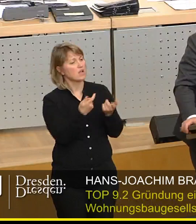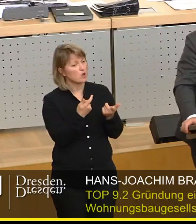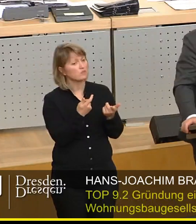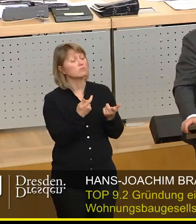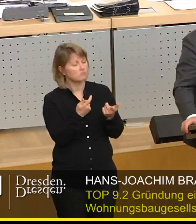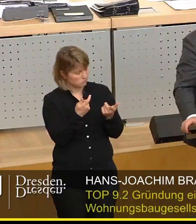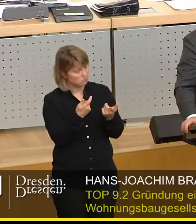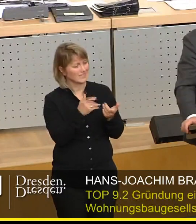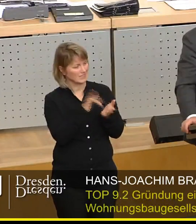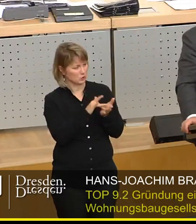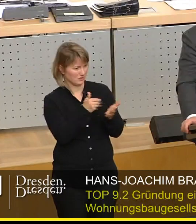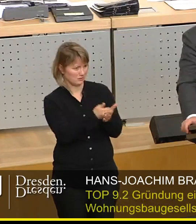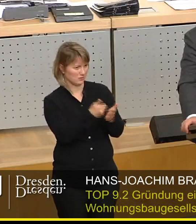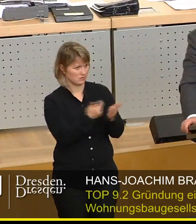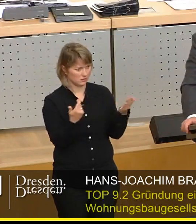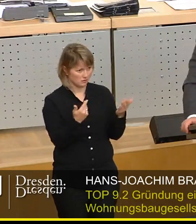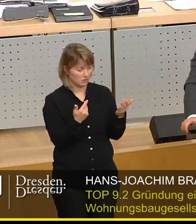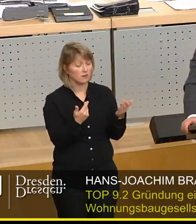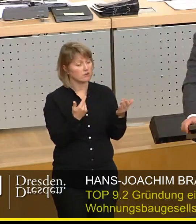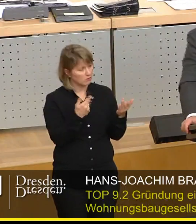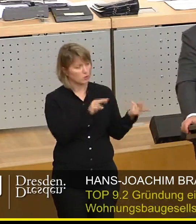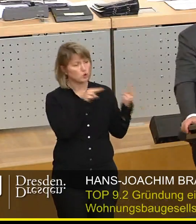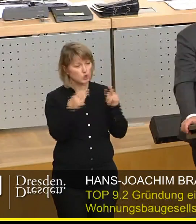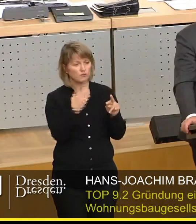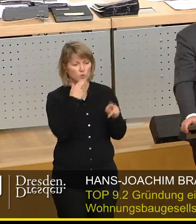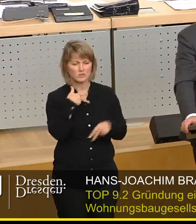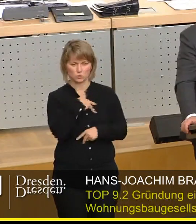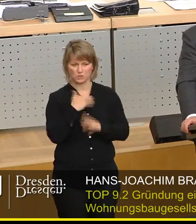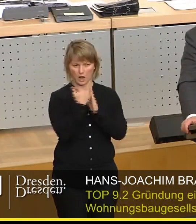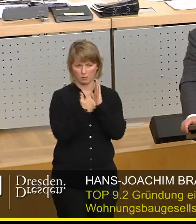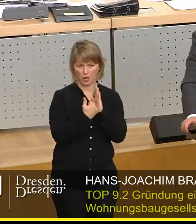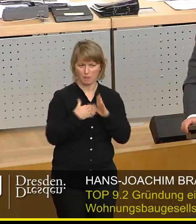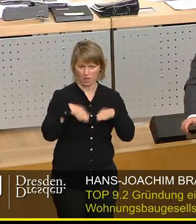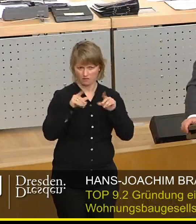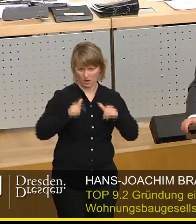bewogen hat, im Gegenzug, dass wir ein Sozialprogramm machen, dass wir